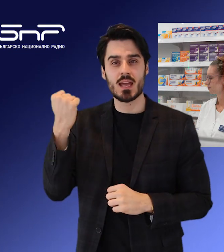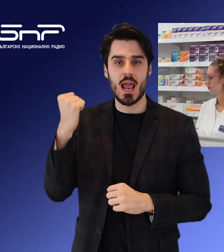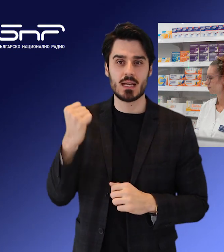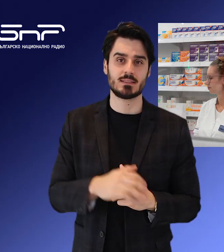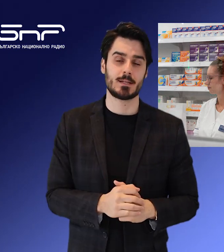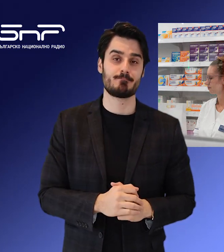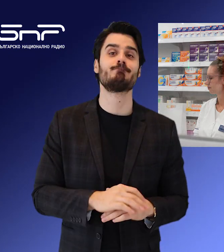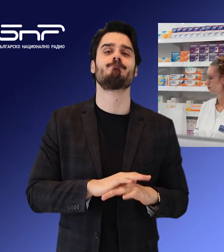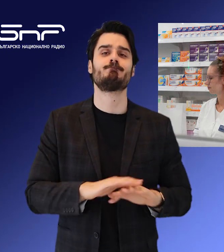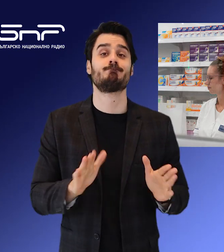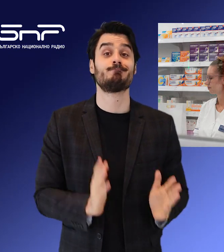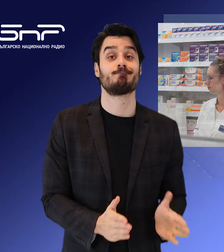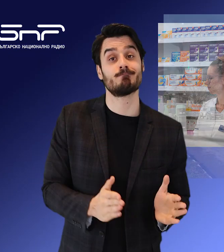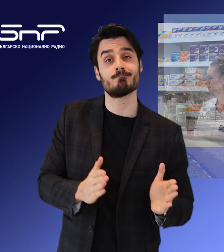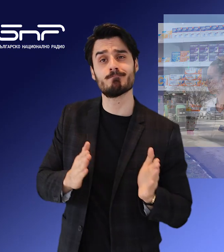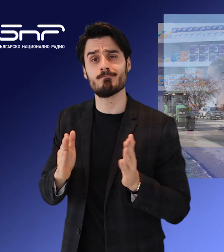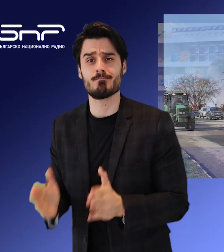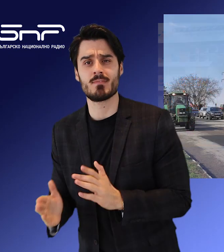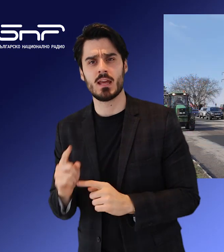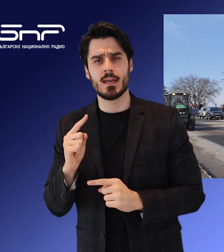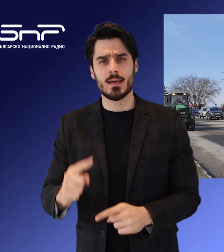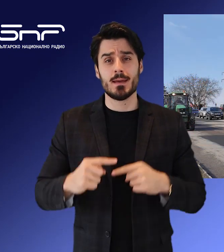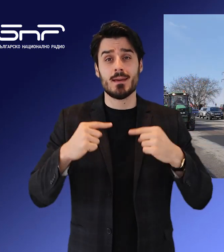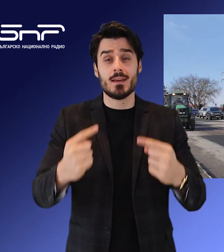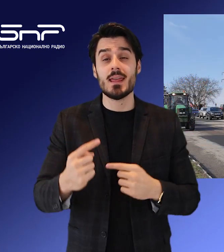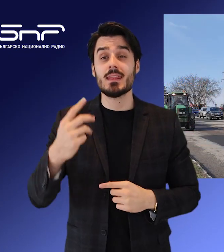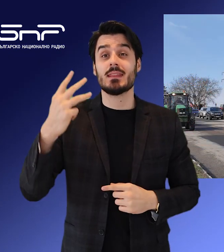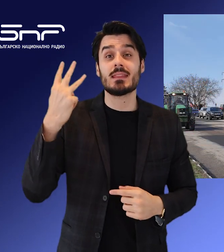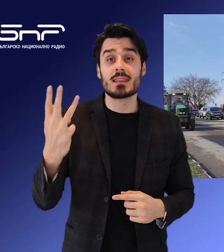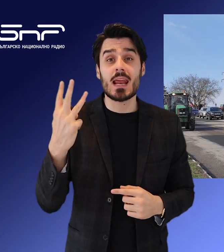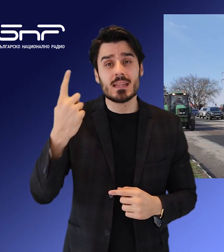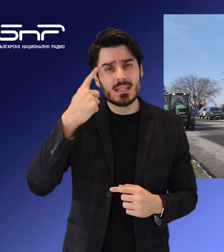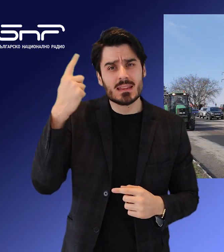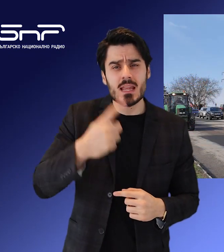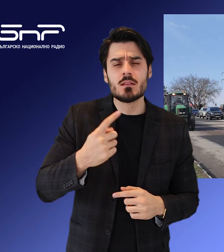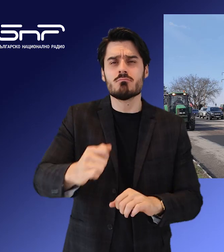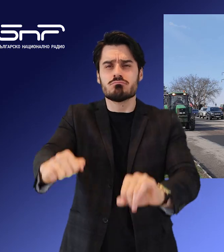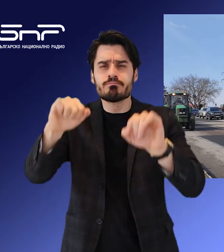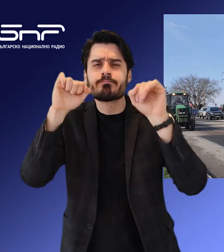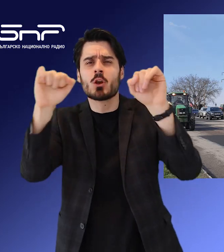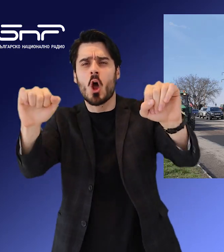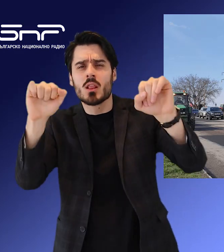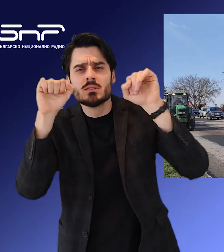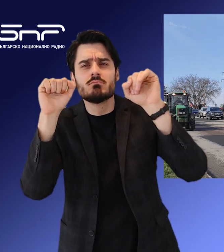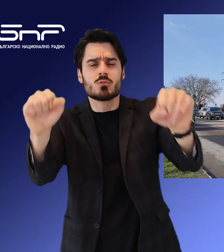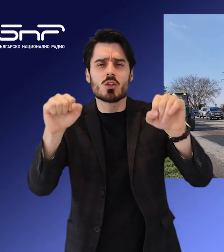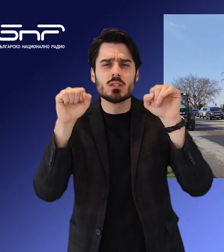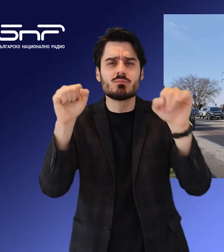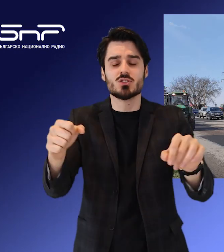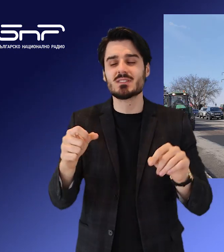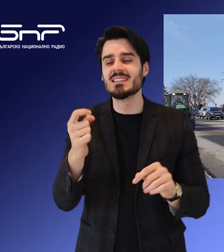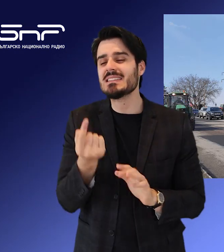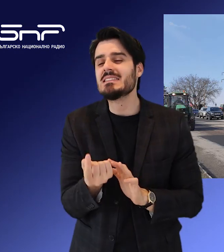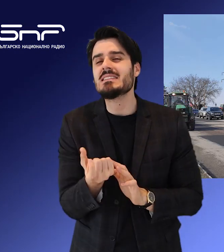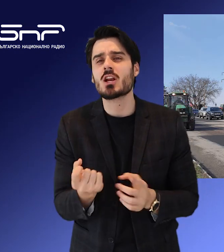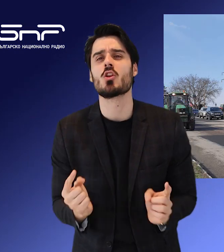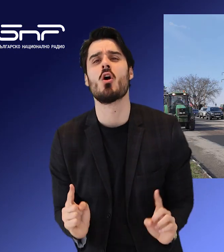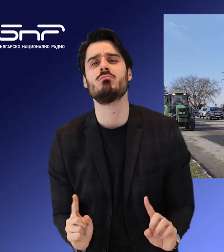За новините Елена Байкова. За трети и пореден ден недоволни зернопроизводители ще блокират с тежка техника граничните